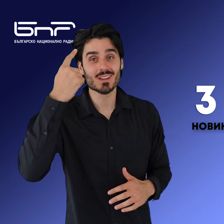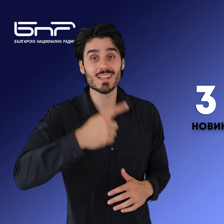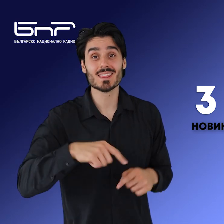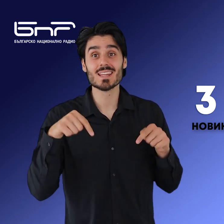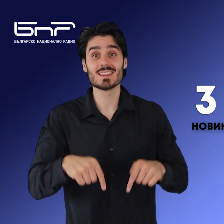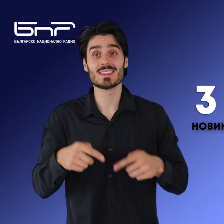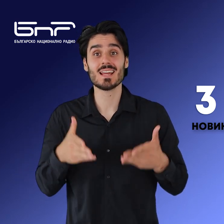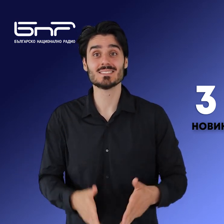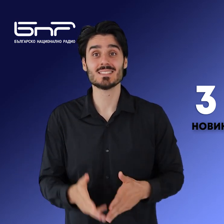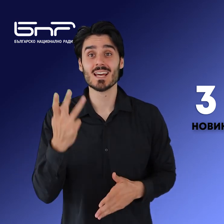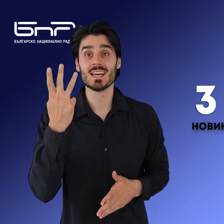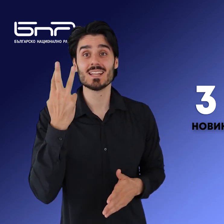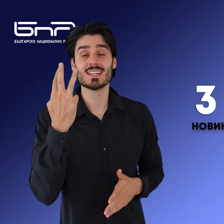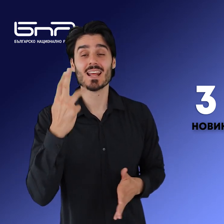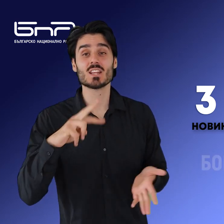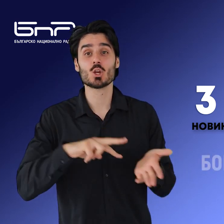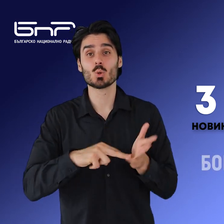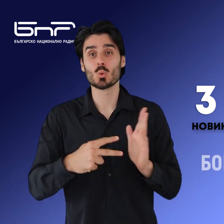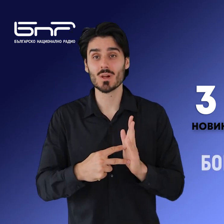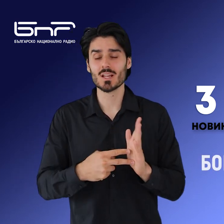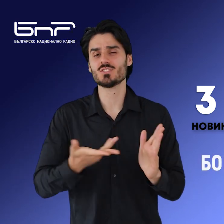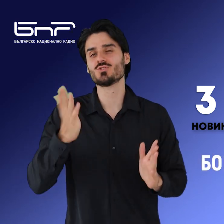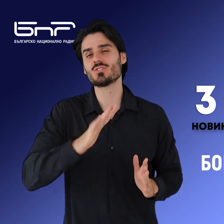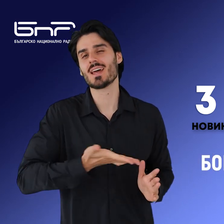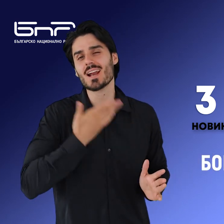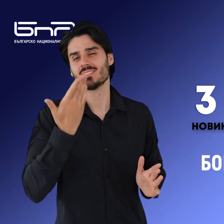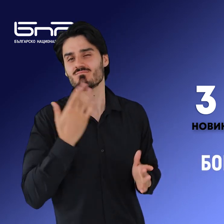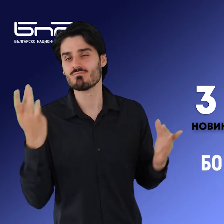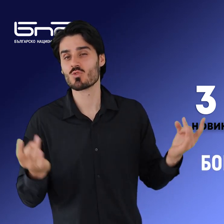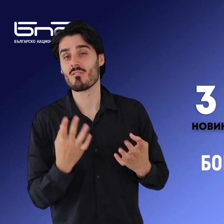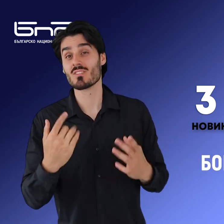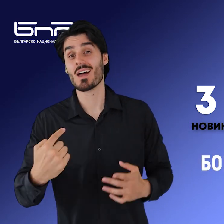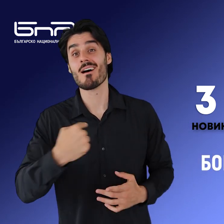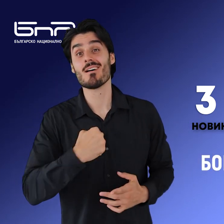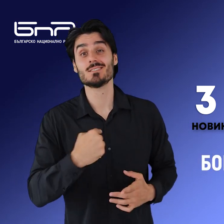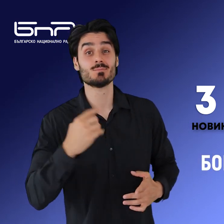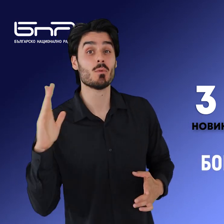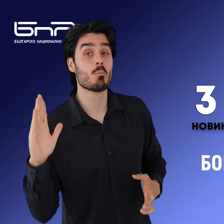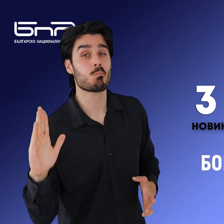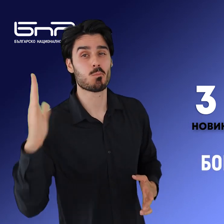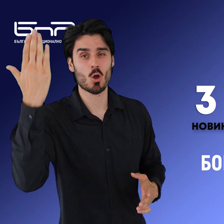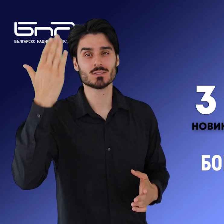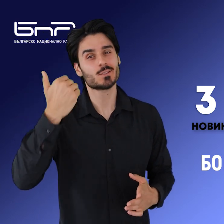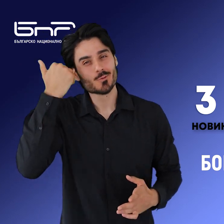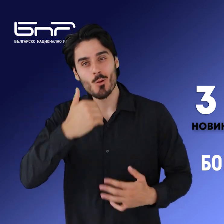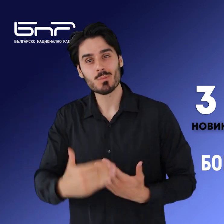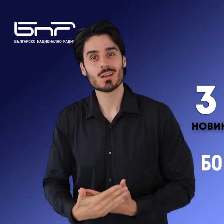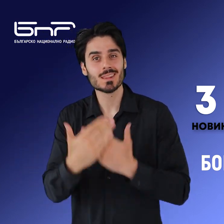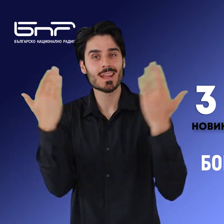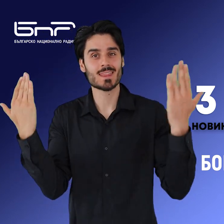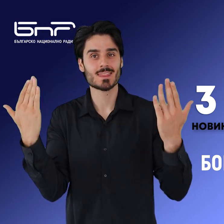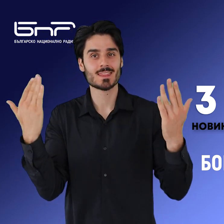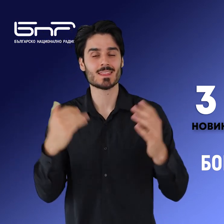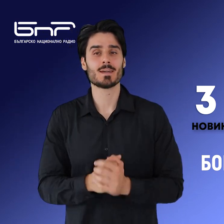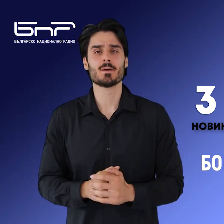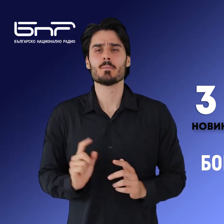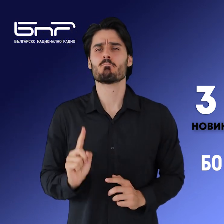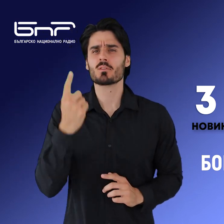Започва обедниято слюмителен бюлетин на Българското национално радио. Пред микрофона е Явор Стаматов. Добър ден, уважаеми слушатели! В началото по